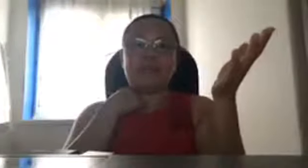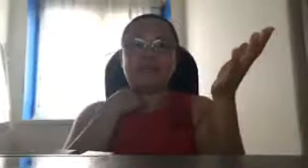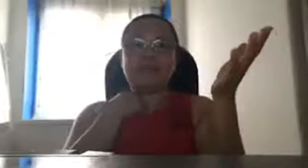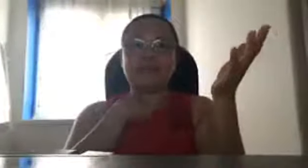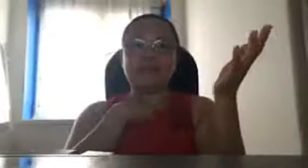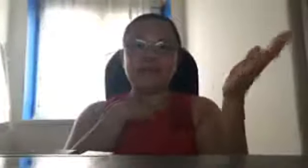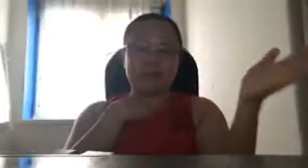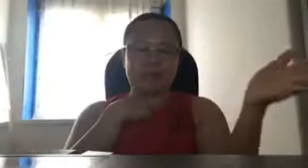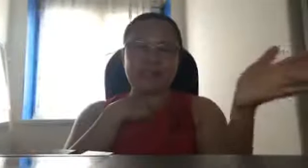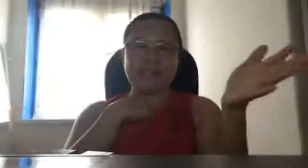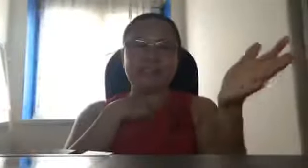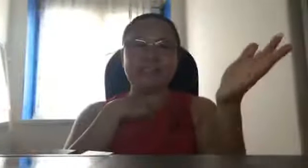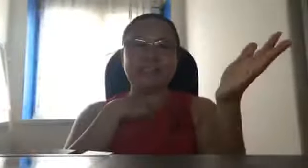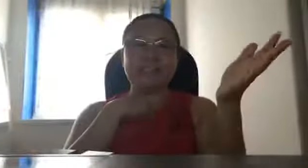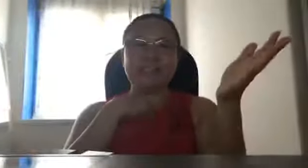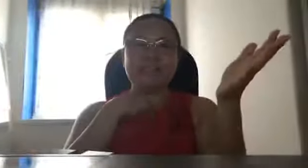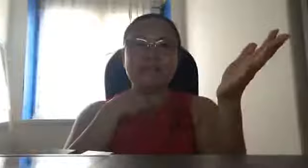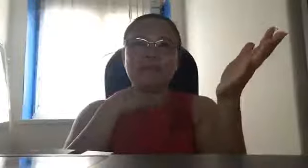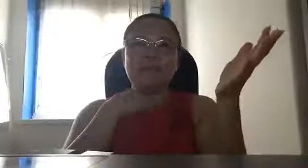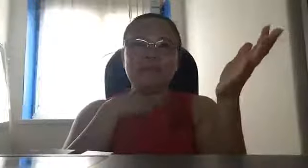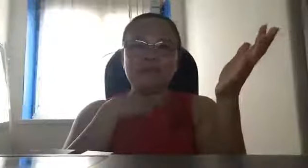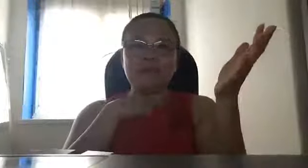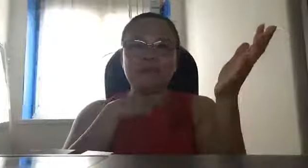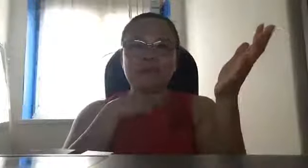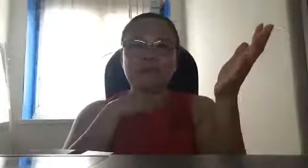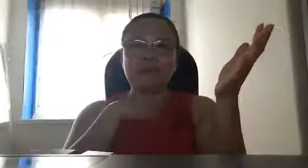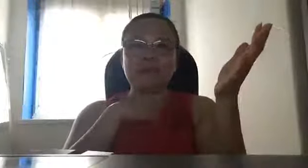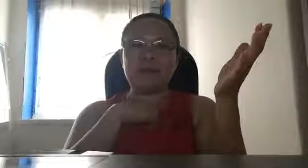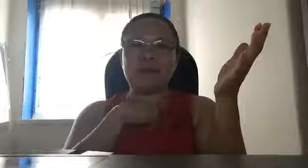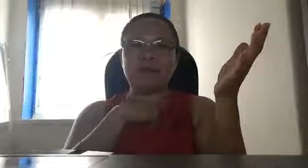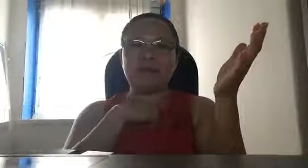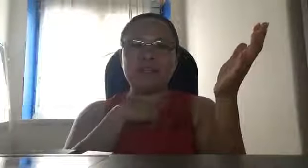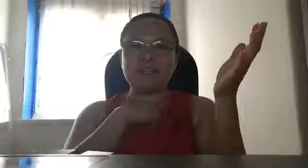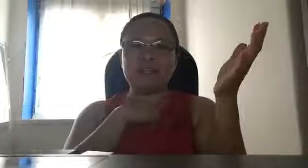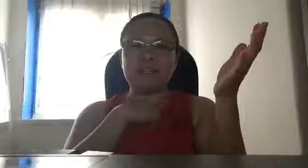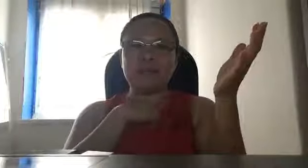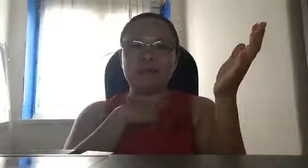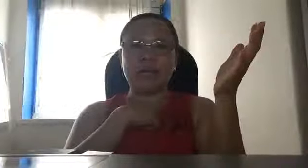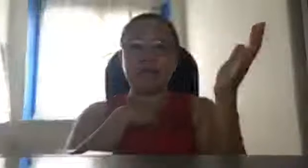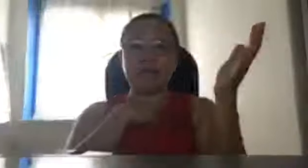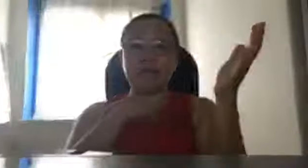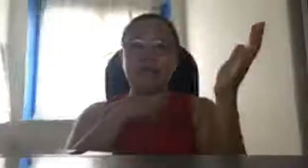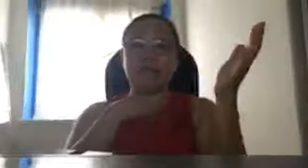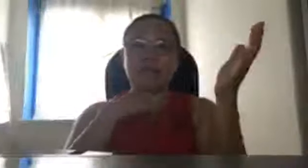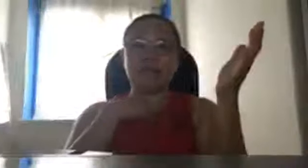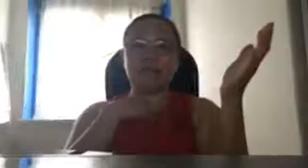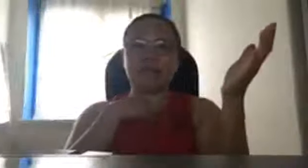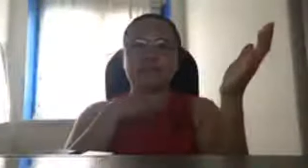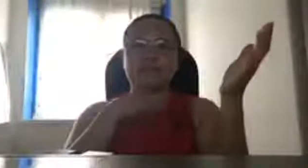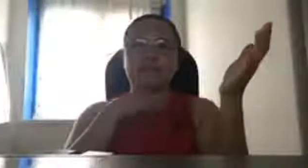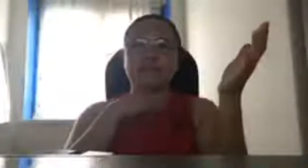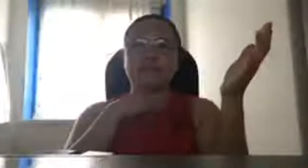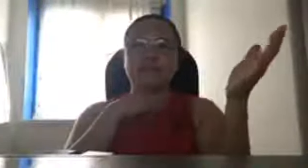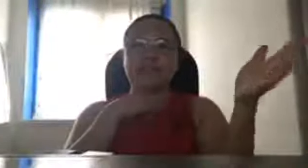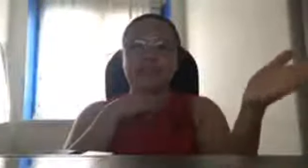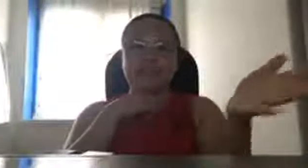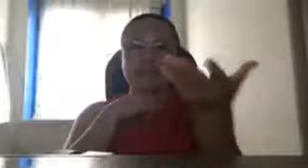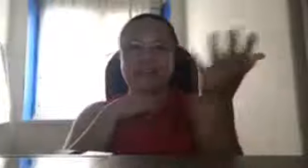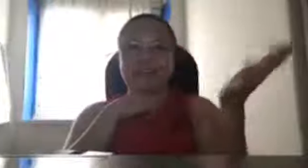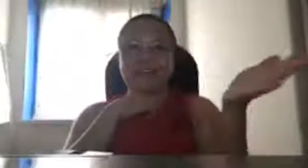tanginan mo ka pilipinas hindi mo kami pinapapasok dyan na magkaroon kami ng US base taniman na lang